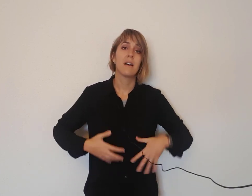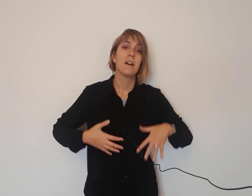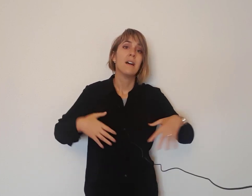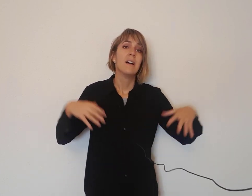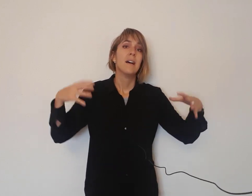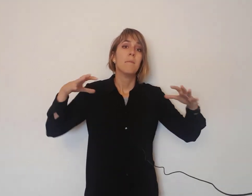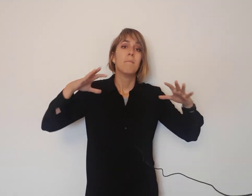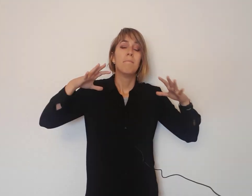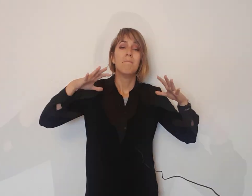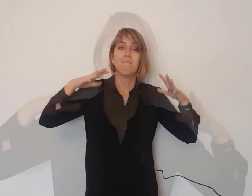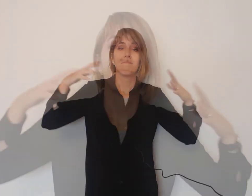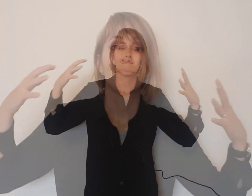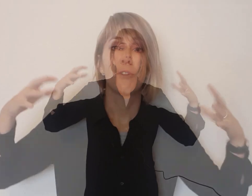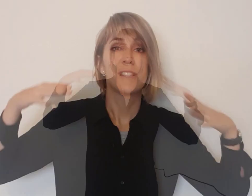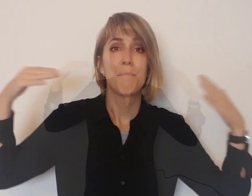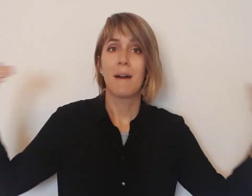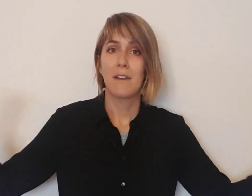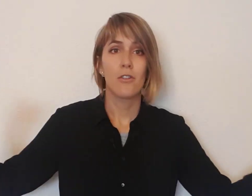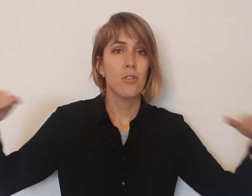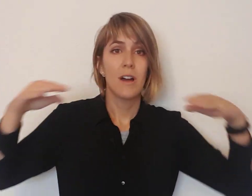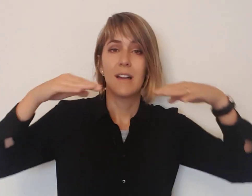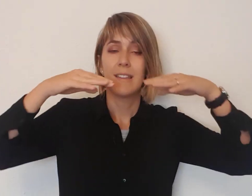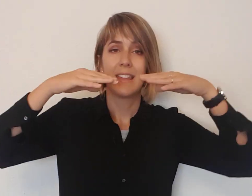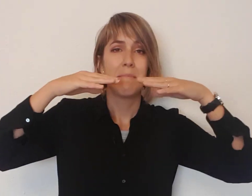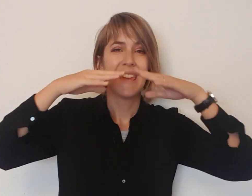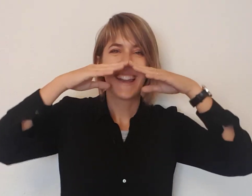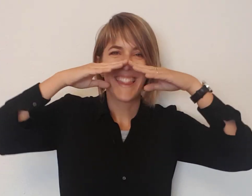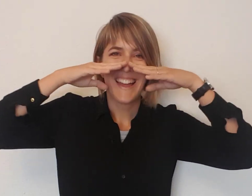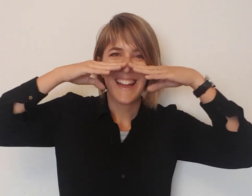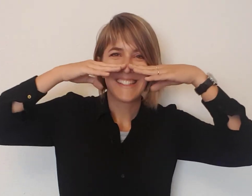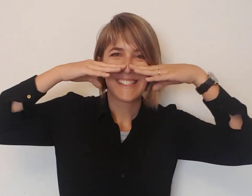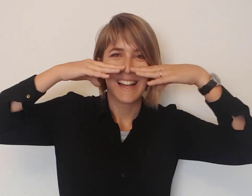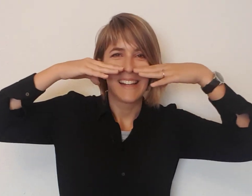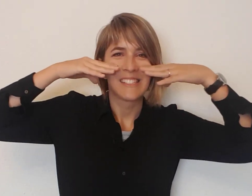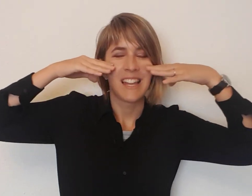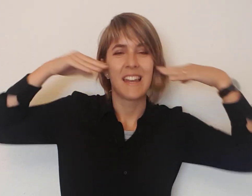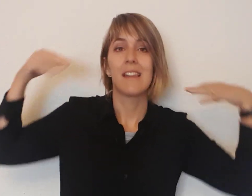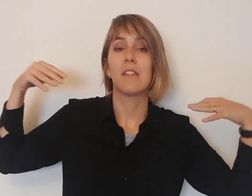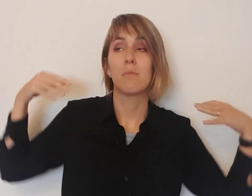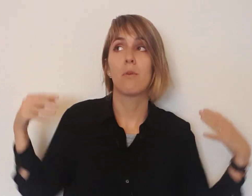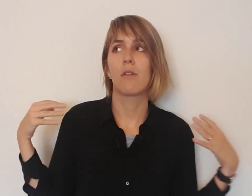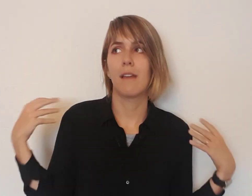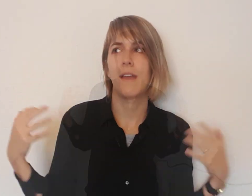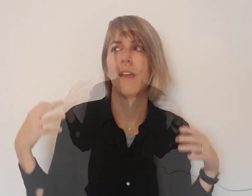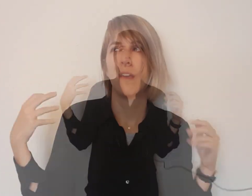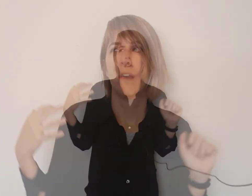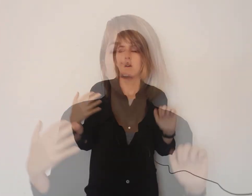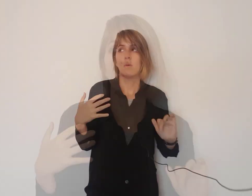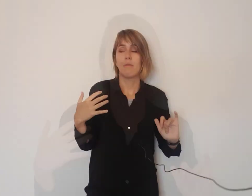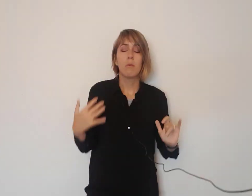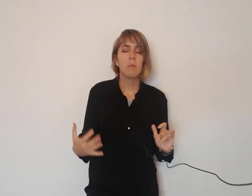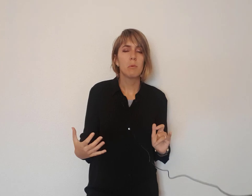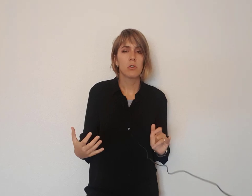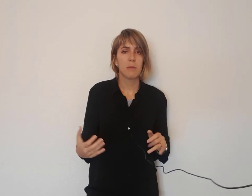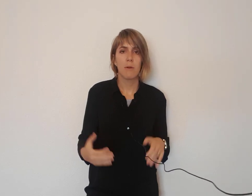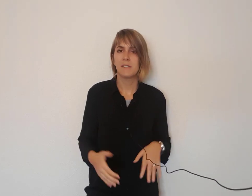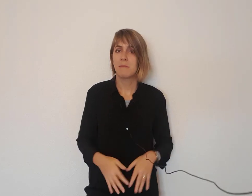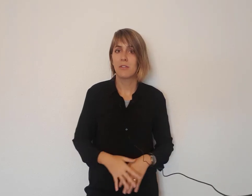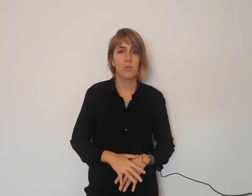barro de mierda hasta el nariz, porque aunque fue muy poco tiempo a mí se me hizo